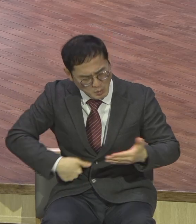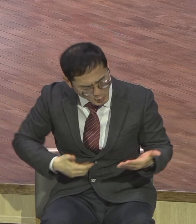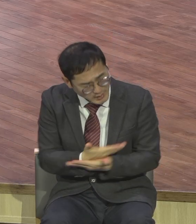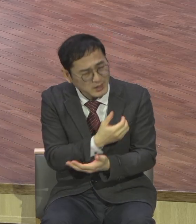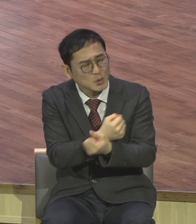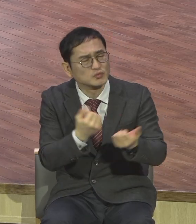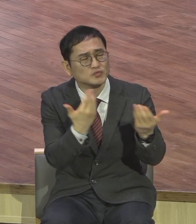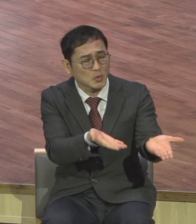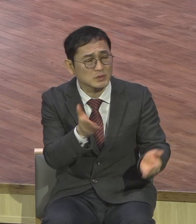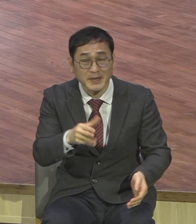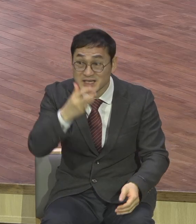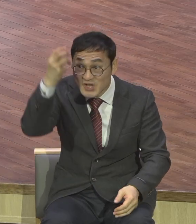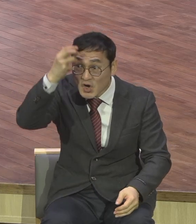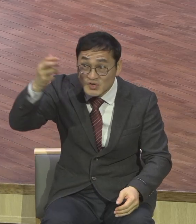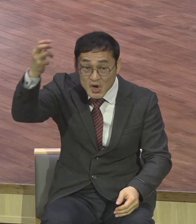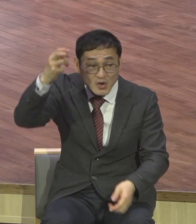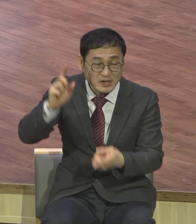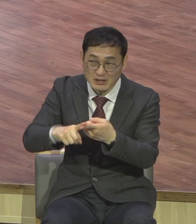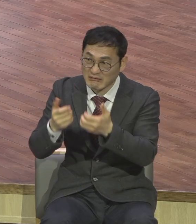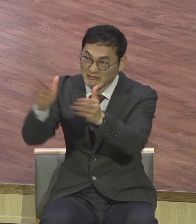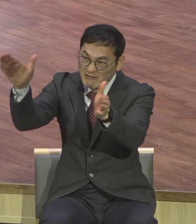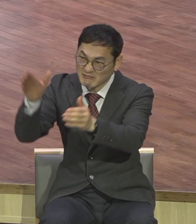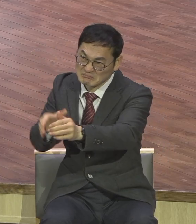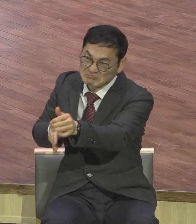세상에서도 사심을 얻지 못하니라